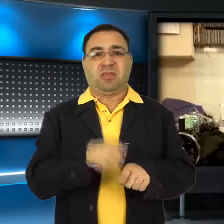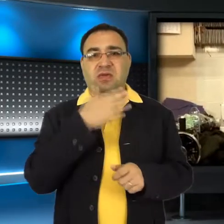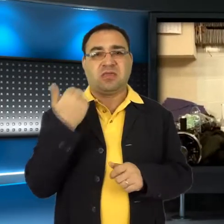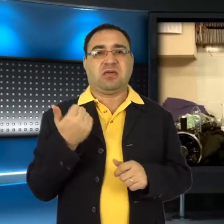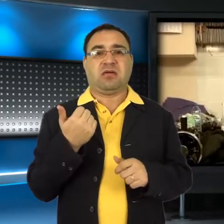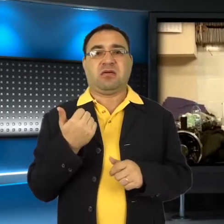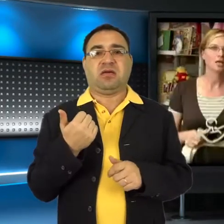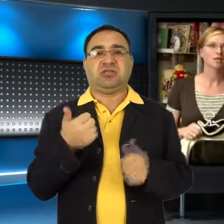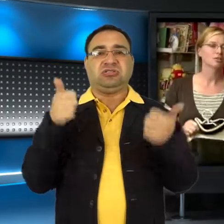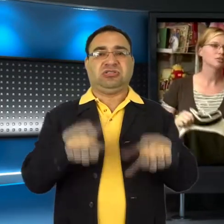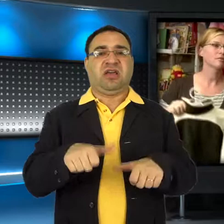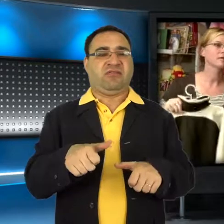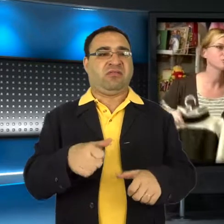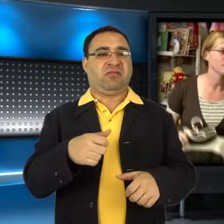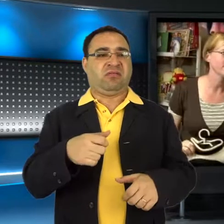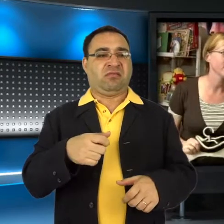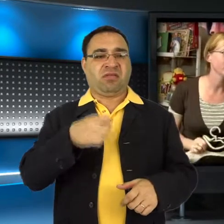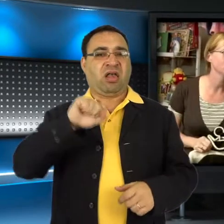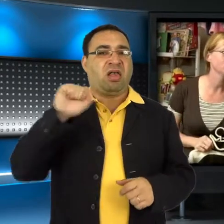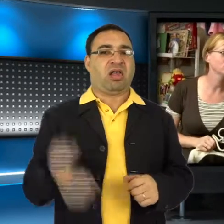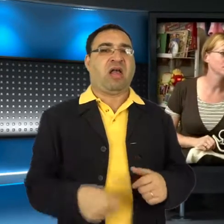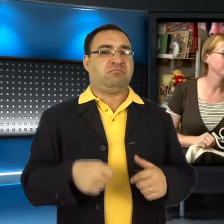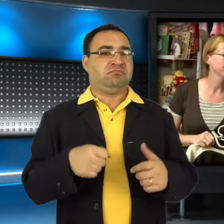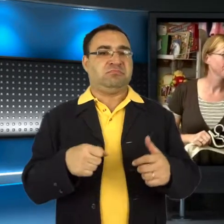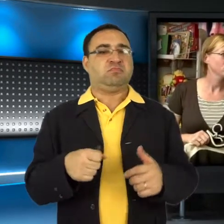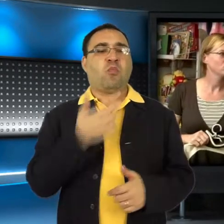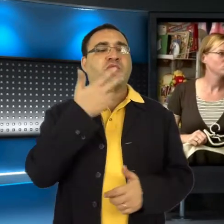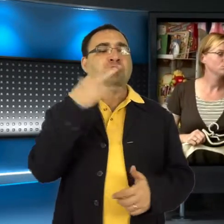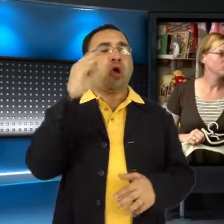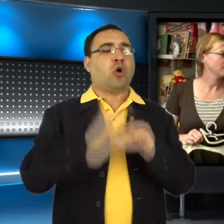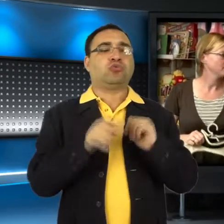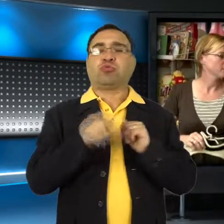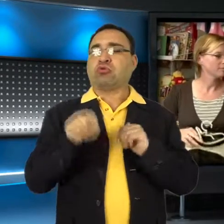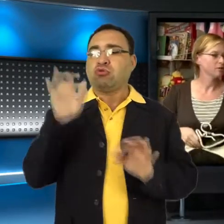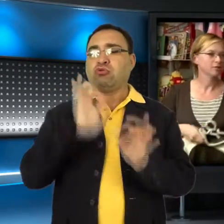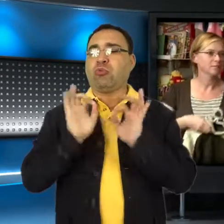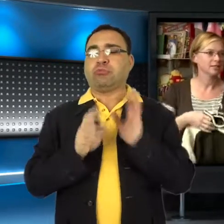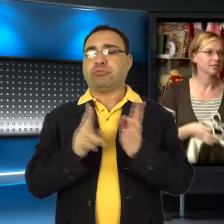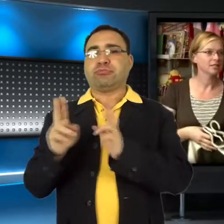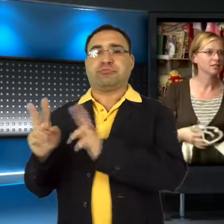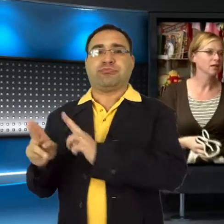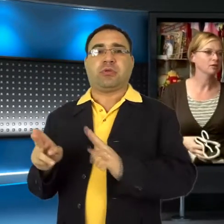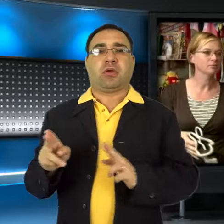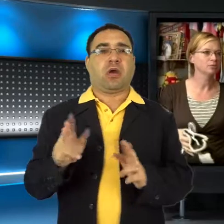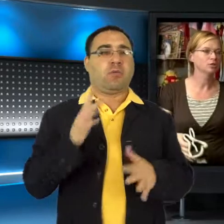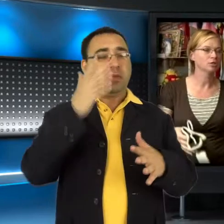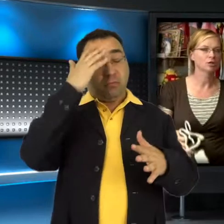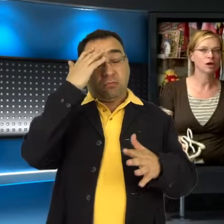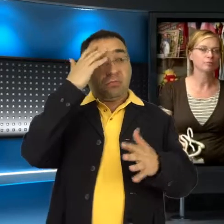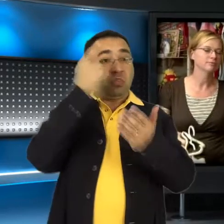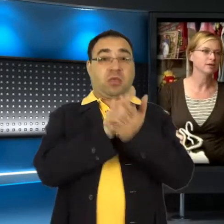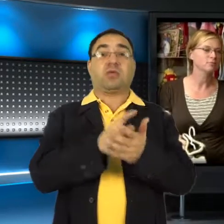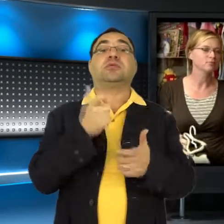zamkniętej, skostniałego szefa, który mówi, nie, ma wyglądać praca tak i tak, robimy